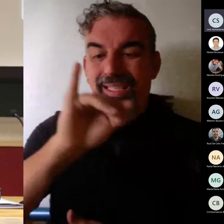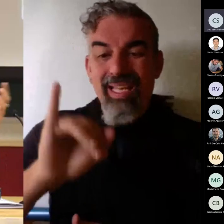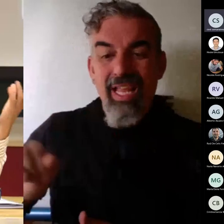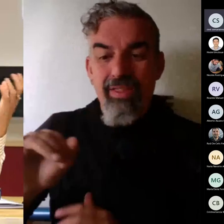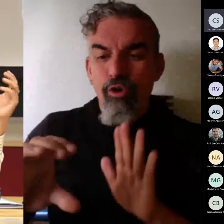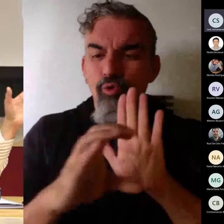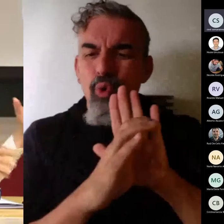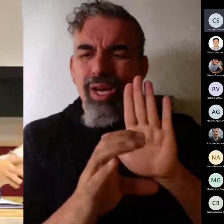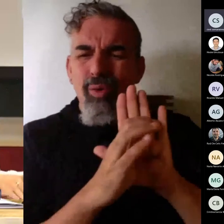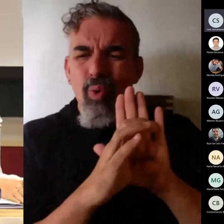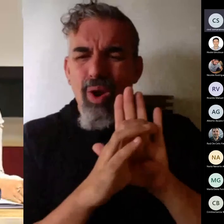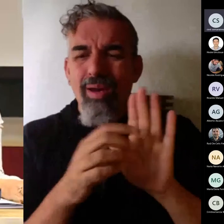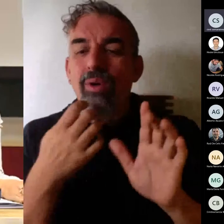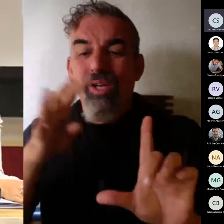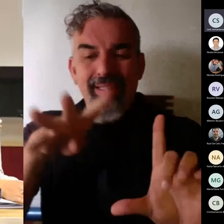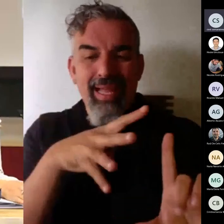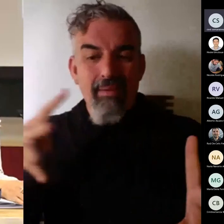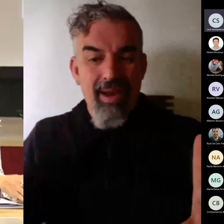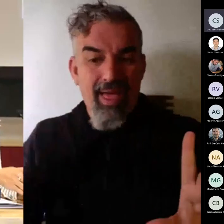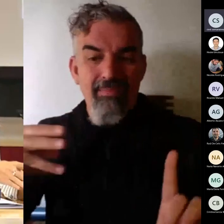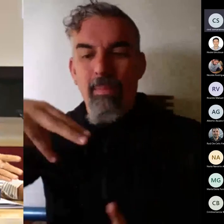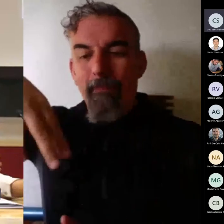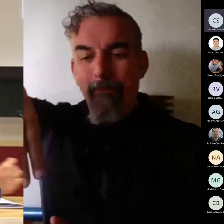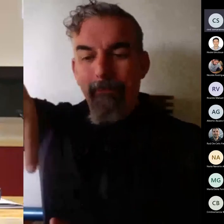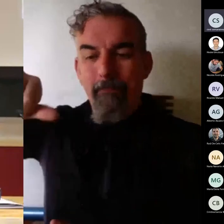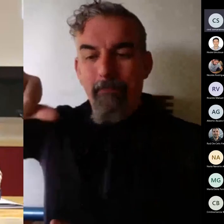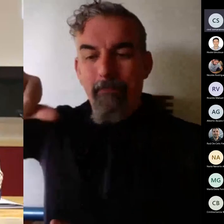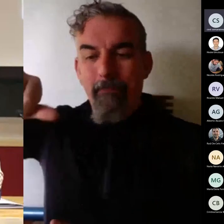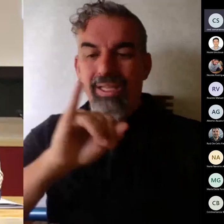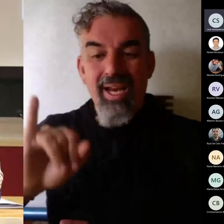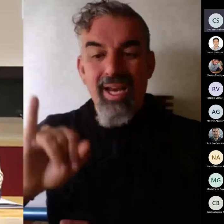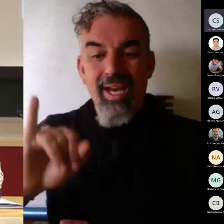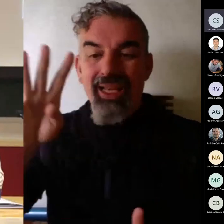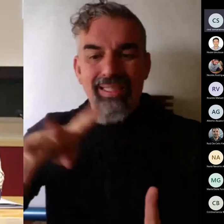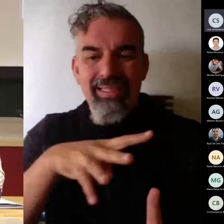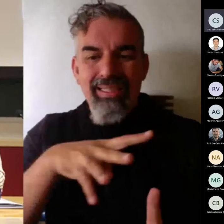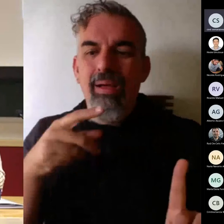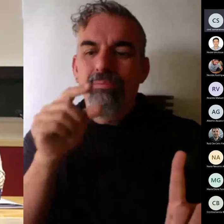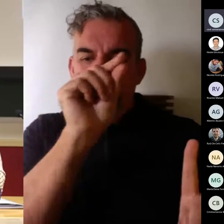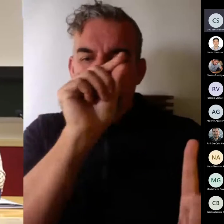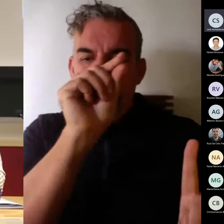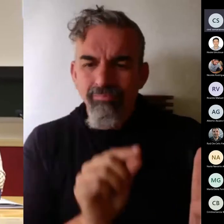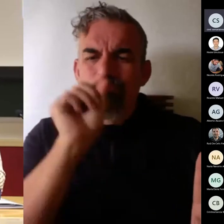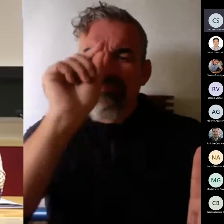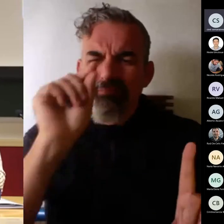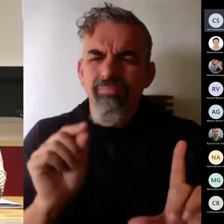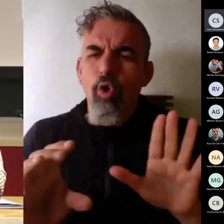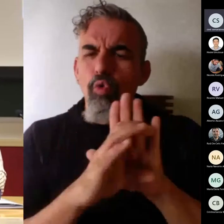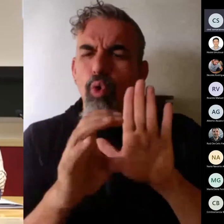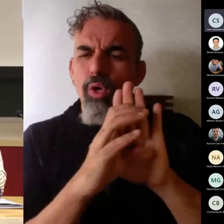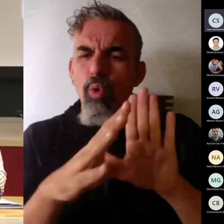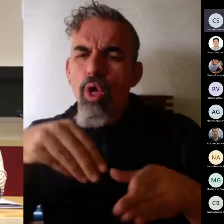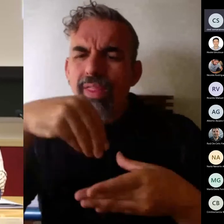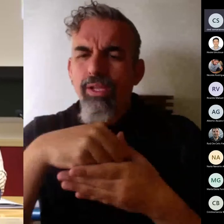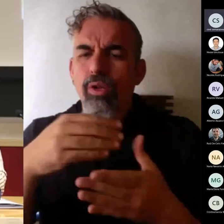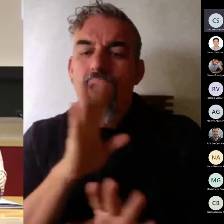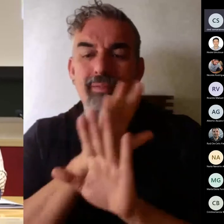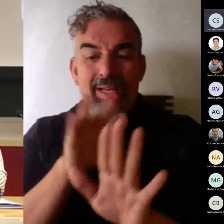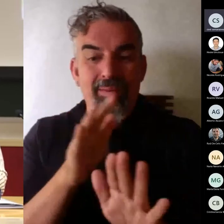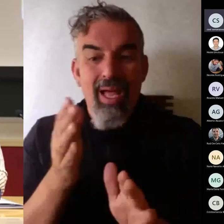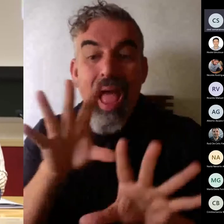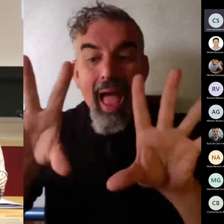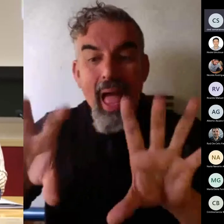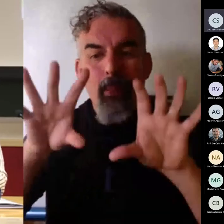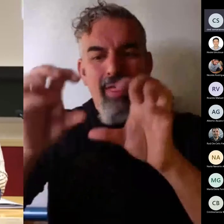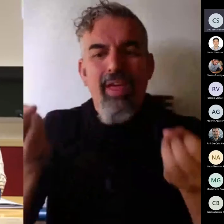pues es una tabla es una tabla donde relacionamos los distintos elementos curriculares sobre todo cuáles pues sobre todo los resultados de aprendizaje